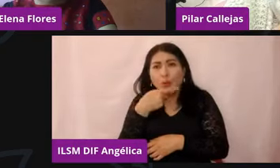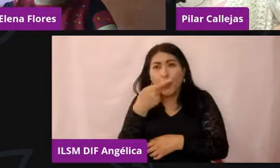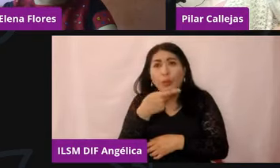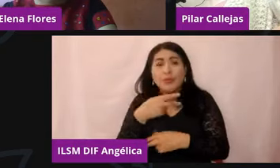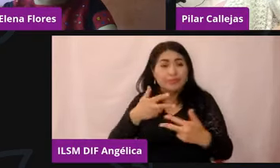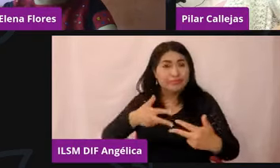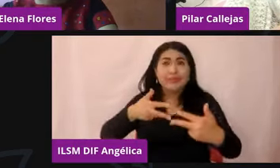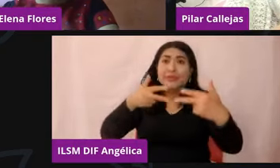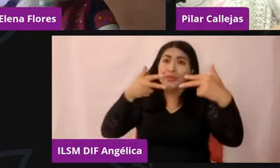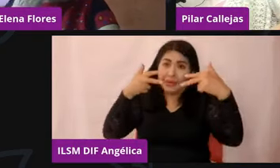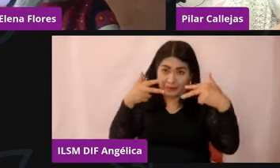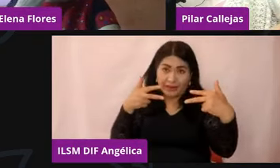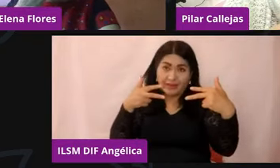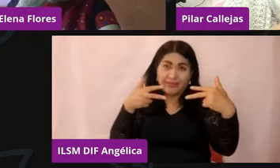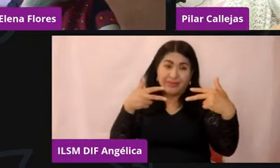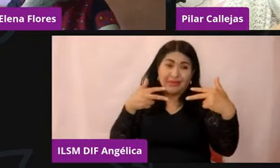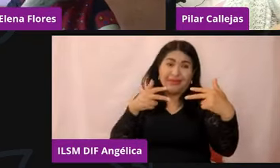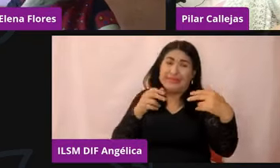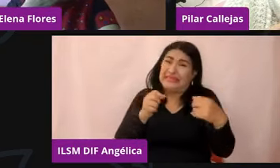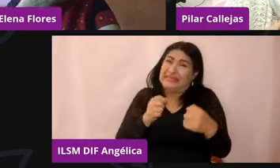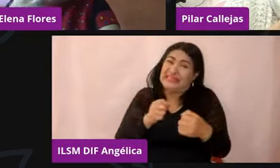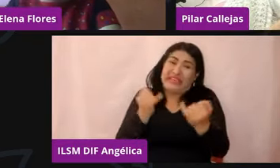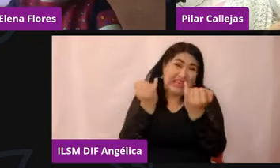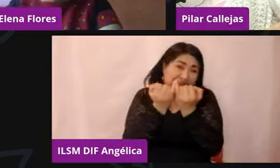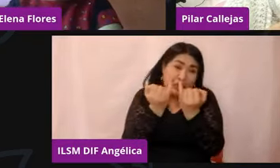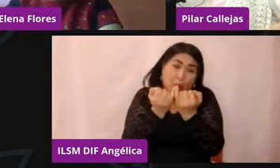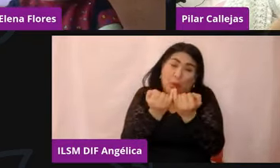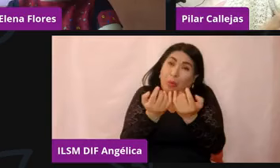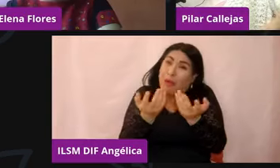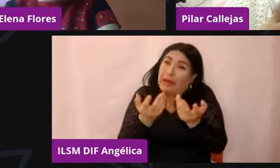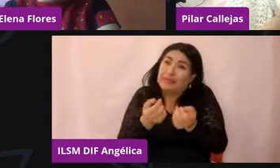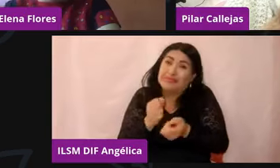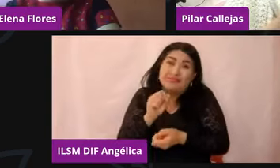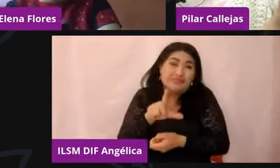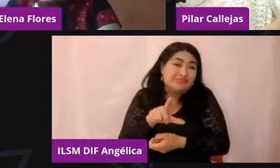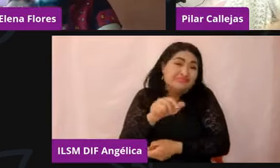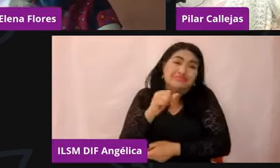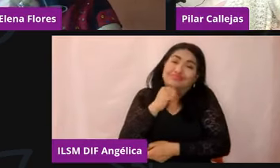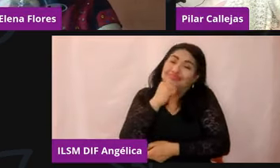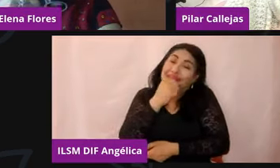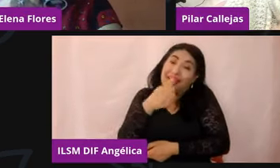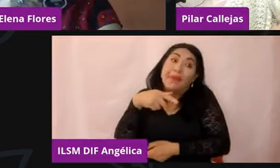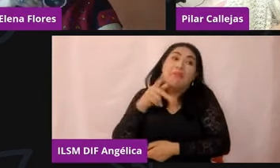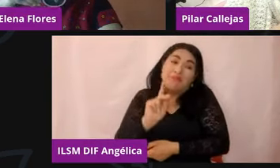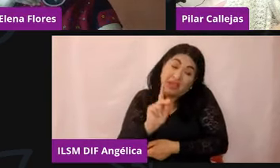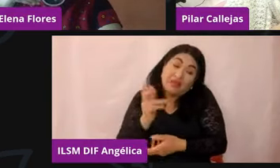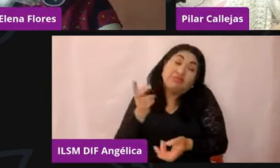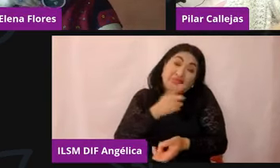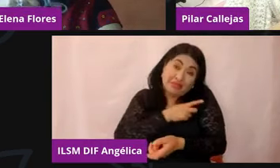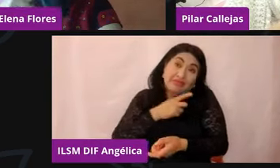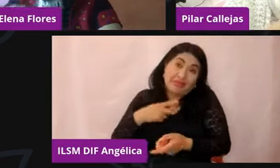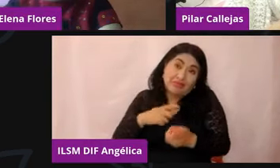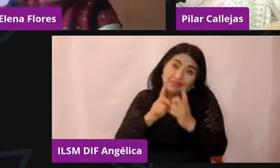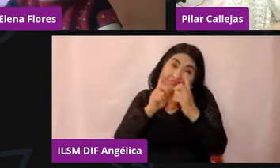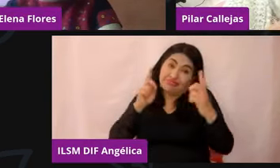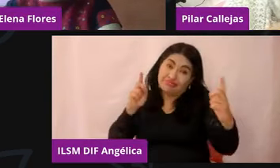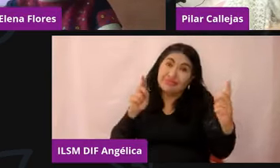¿no? es lo mismo y qué malo que estemos normalizando toda esta parte de distancia, pero